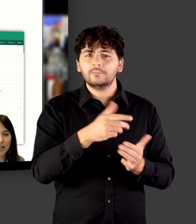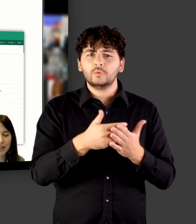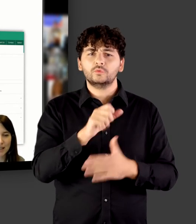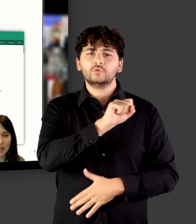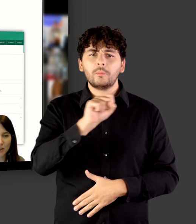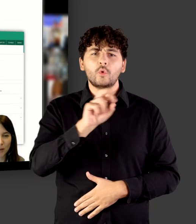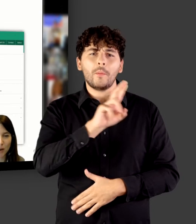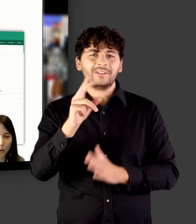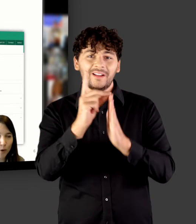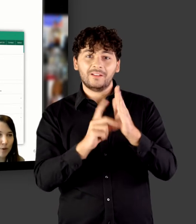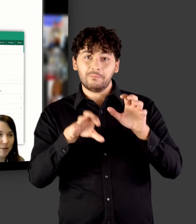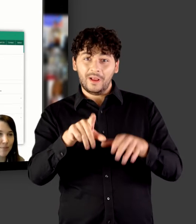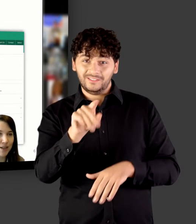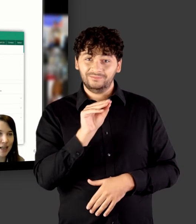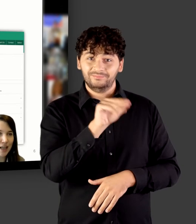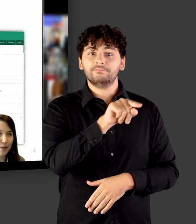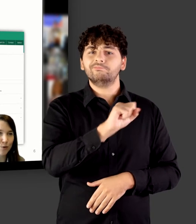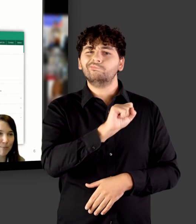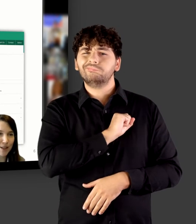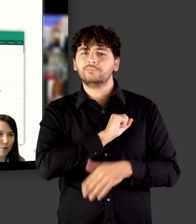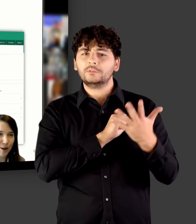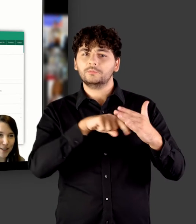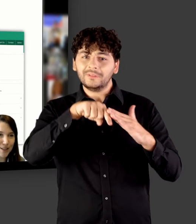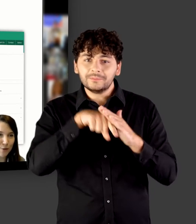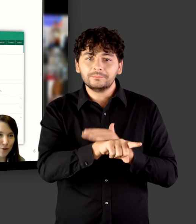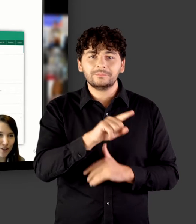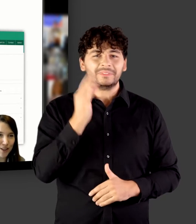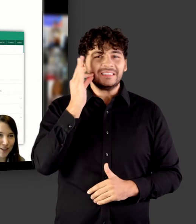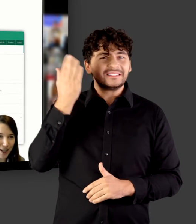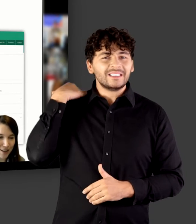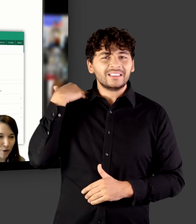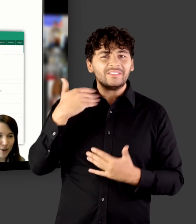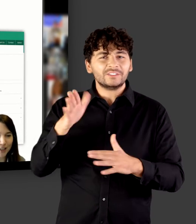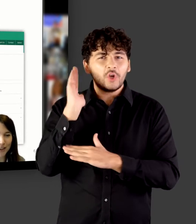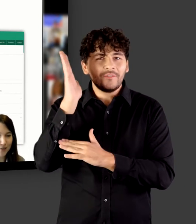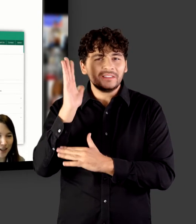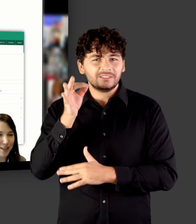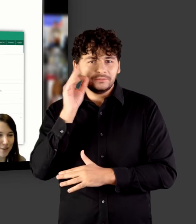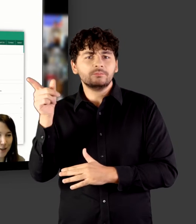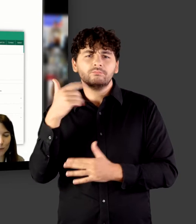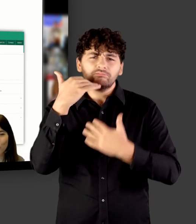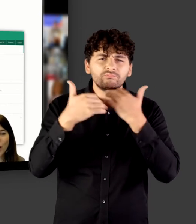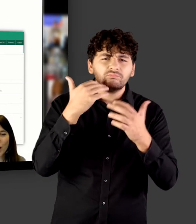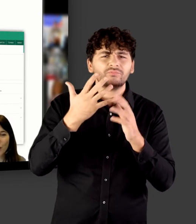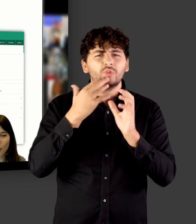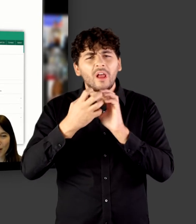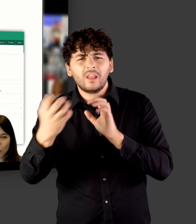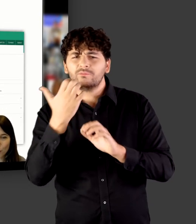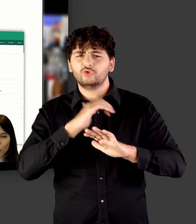die Sherpa Romeo Datenbank. Dazu gab es ja auch am Dienstag schon eine Coffee Lecture. Ich will gar nicht viel dazu nochmal ausführen,